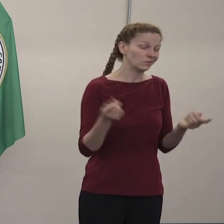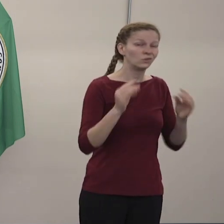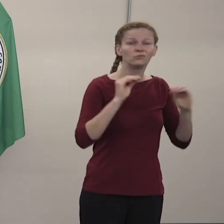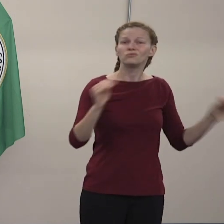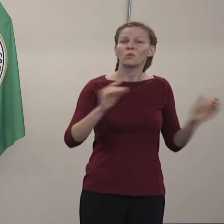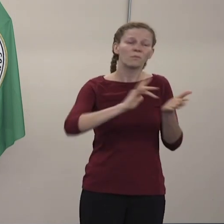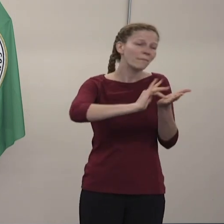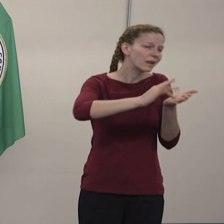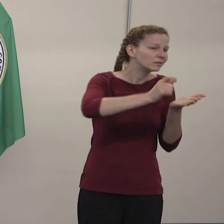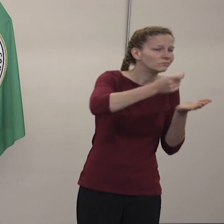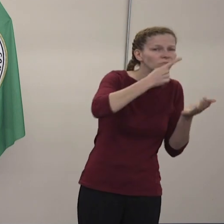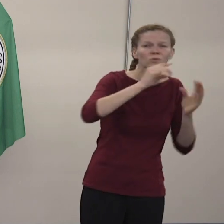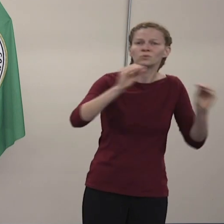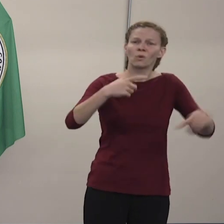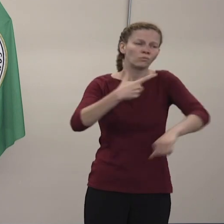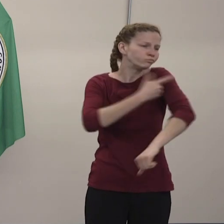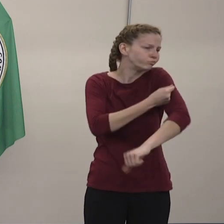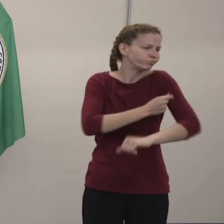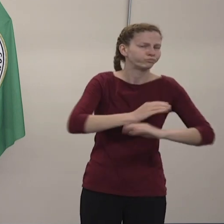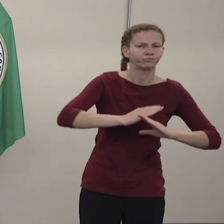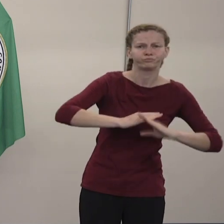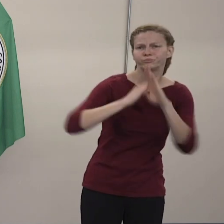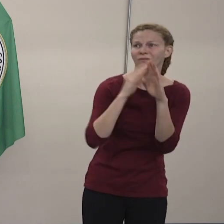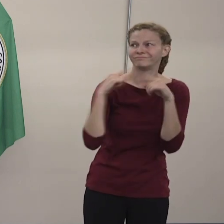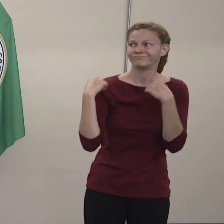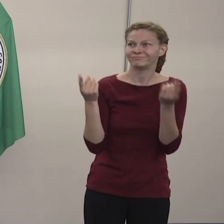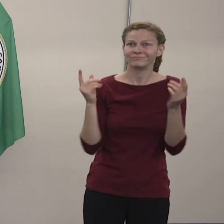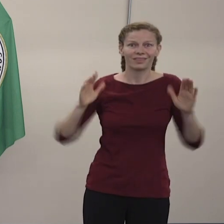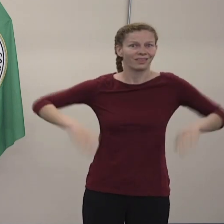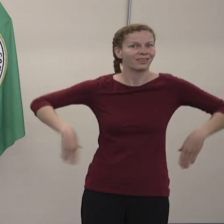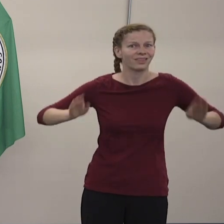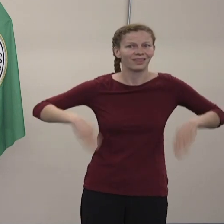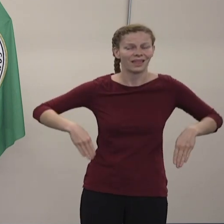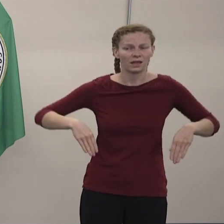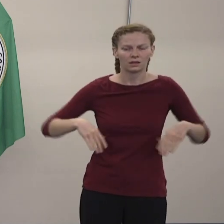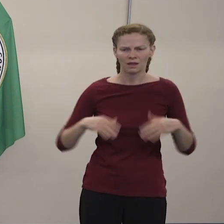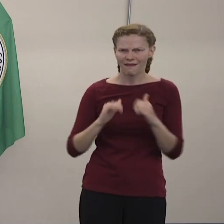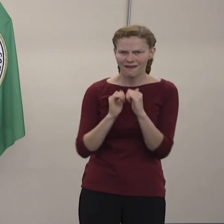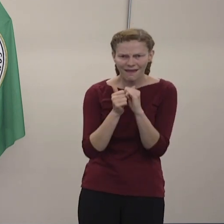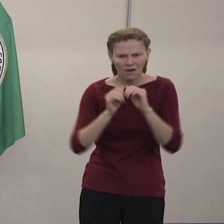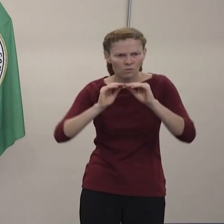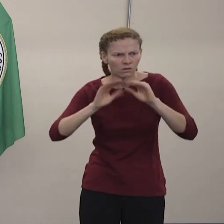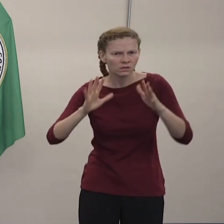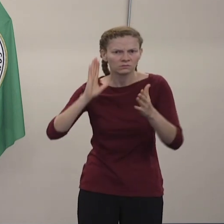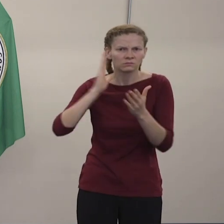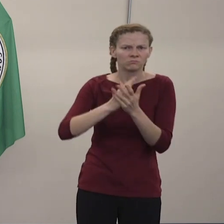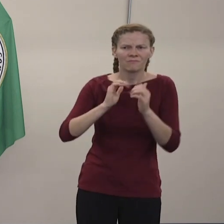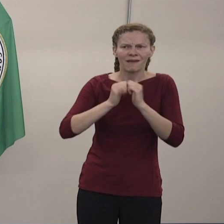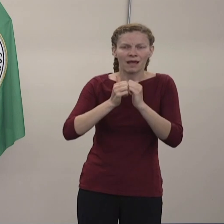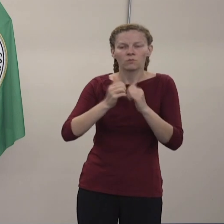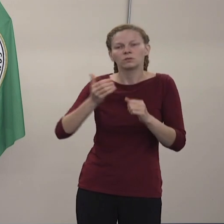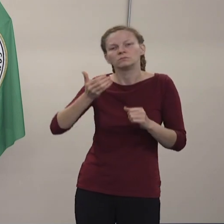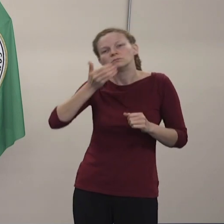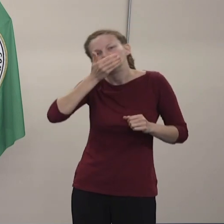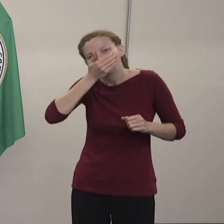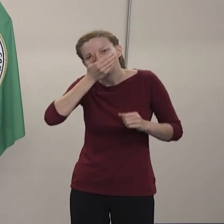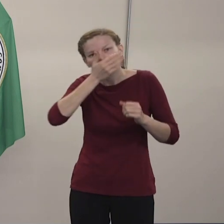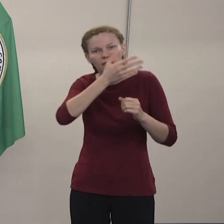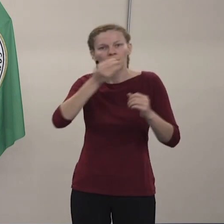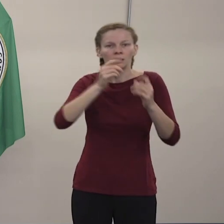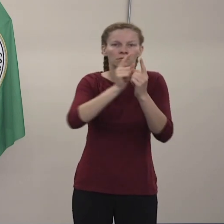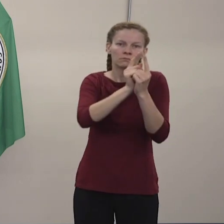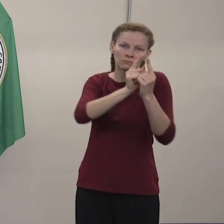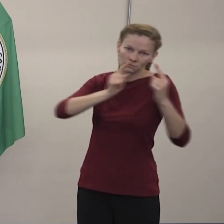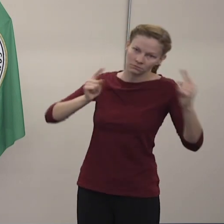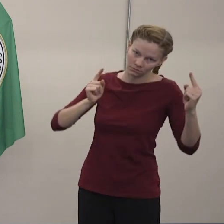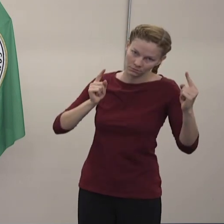combinación de las cubiertas de la cara y el distanciamiento físico es la mejor herramienta